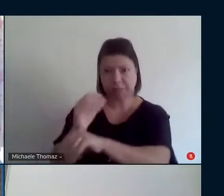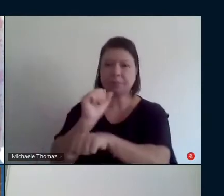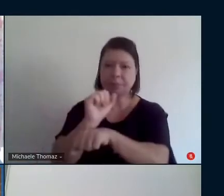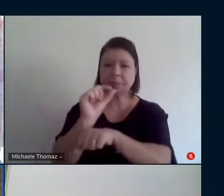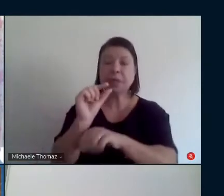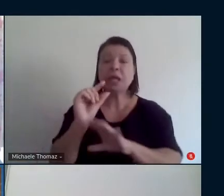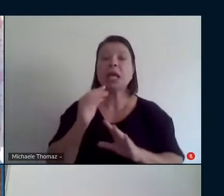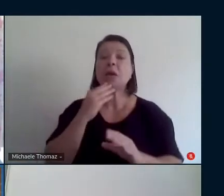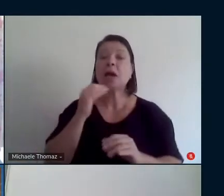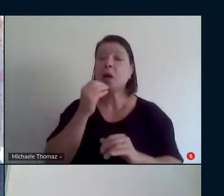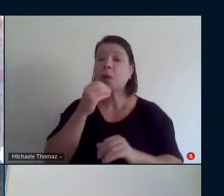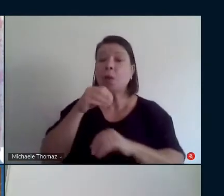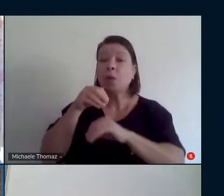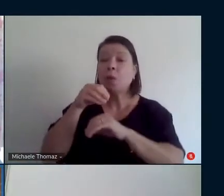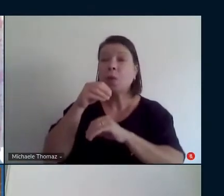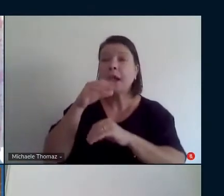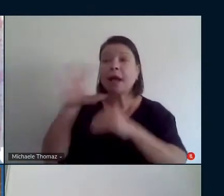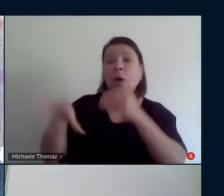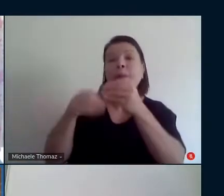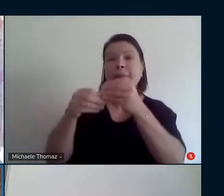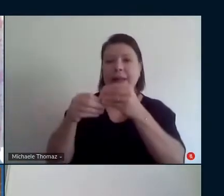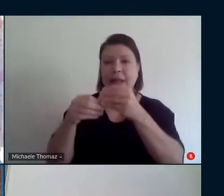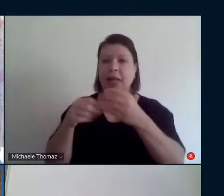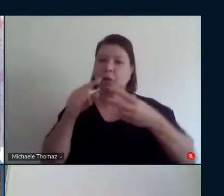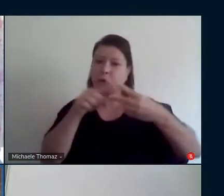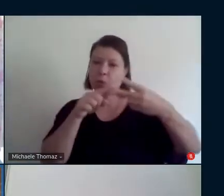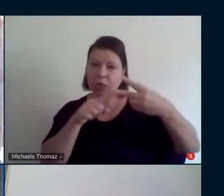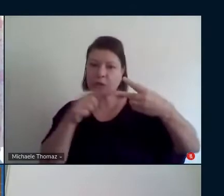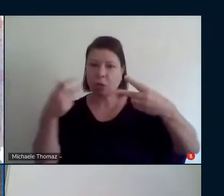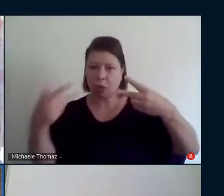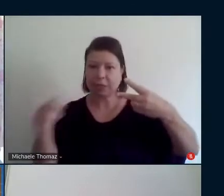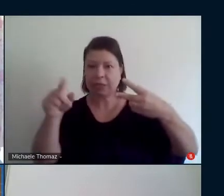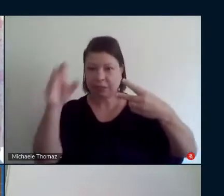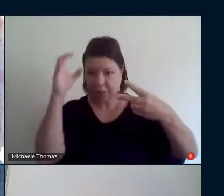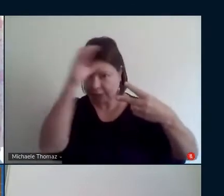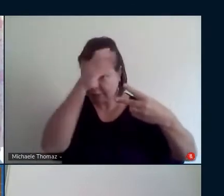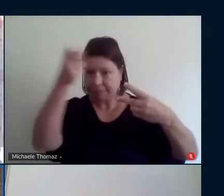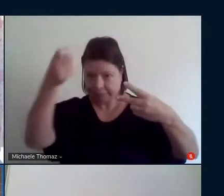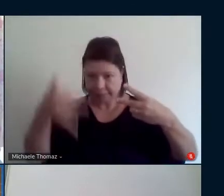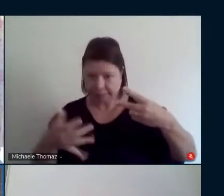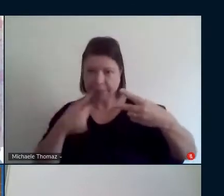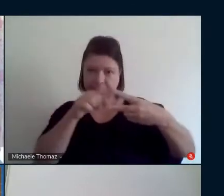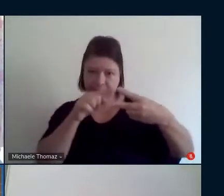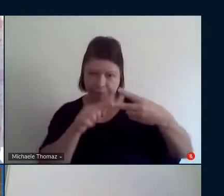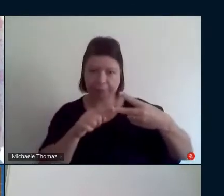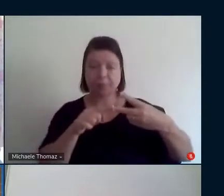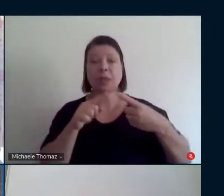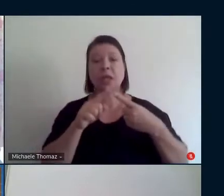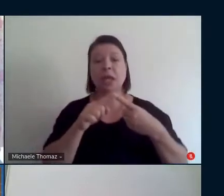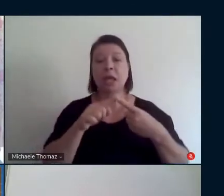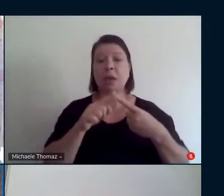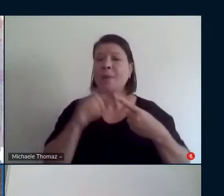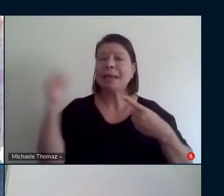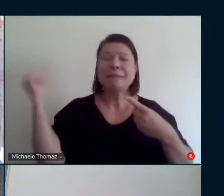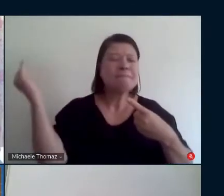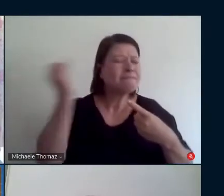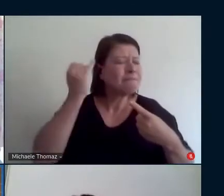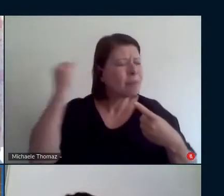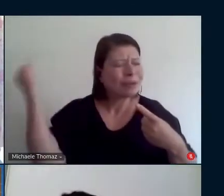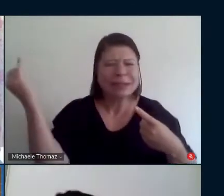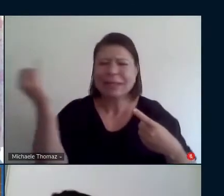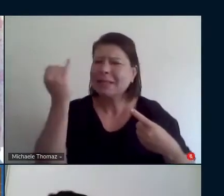é que eu acho, tem duas coisas que eu queria pontuar da fala da Carolina. Uma muito importante que eu considero, tenho